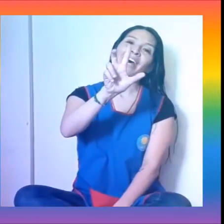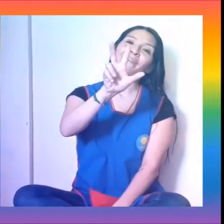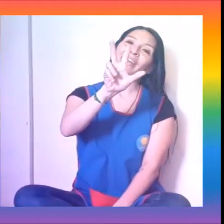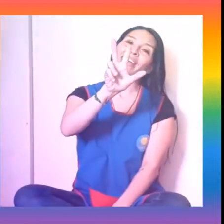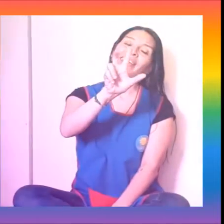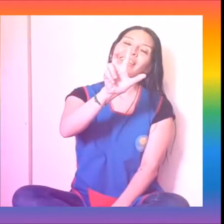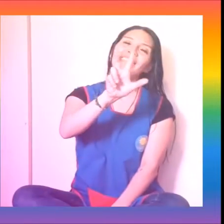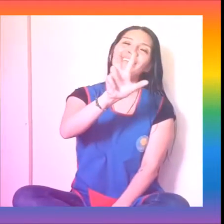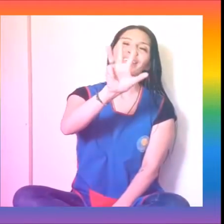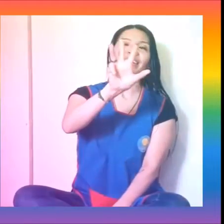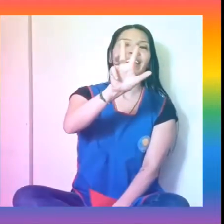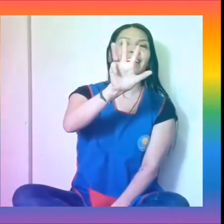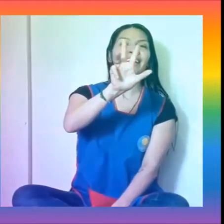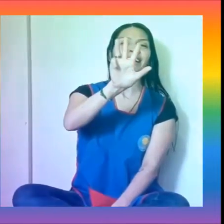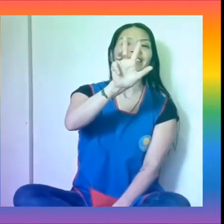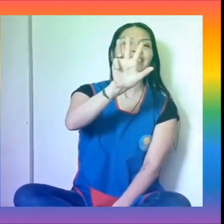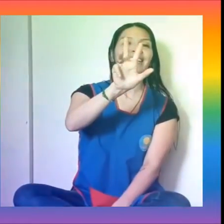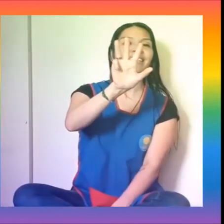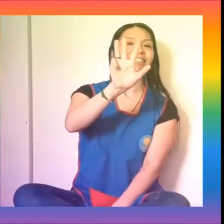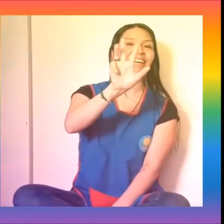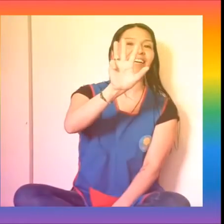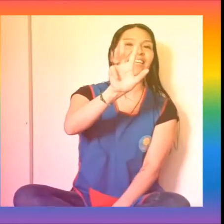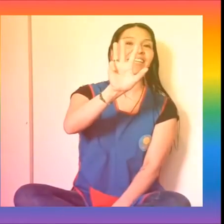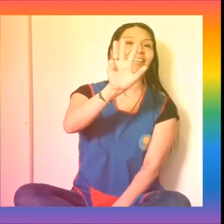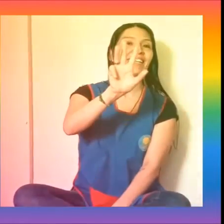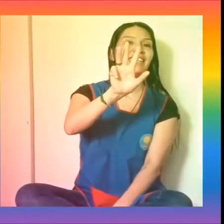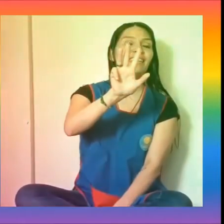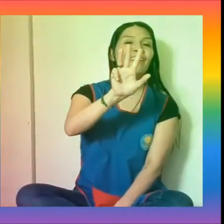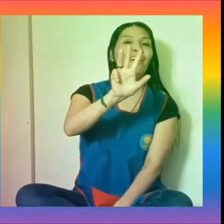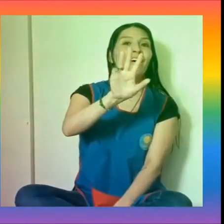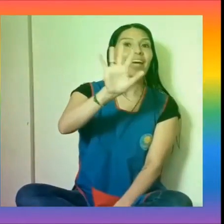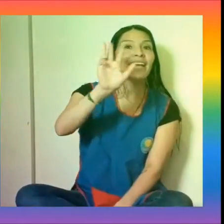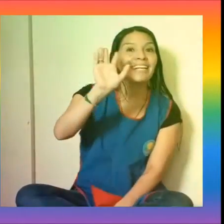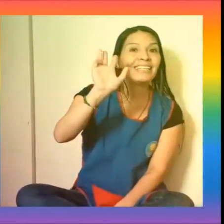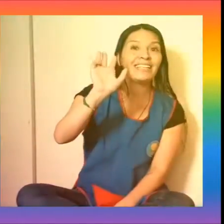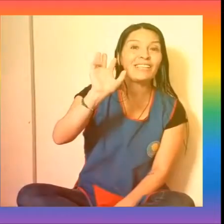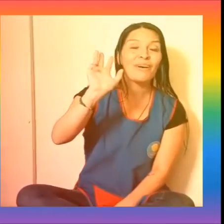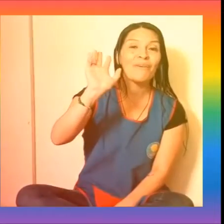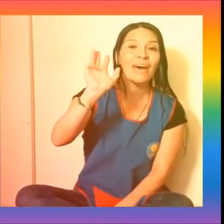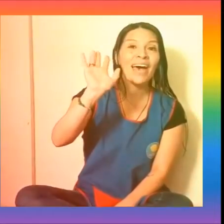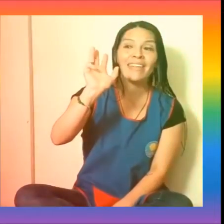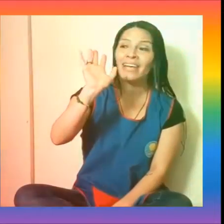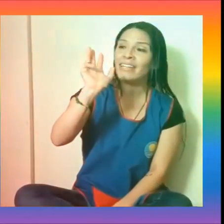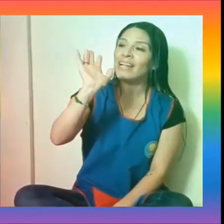abuelito y este es el hijito. El gatito va detrás,